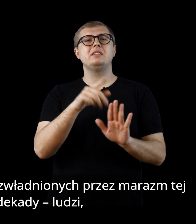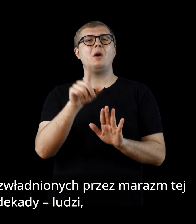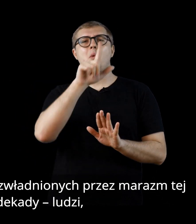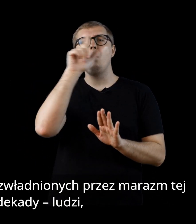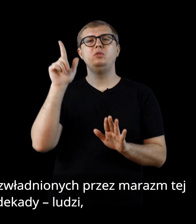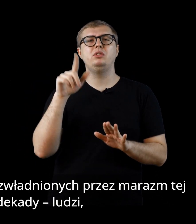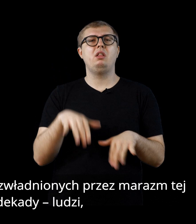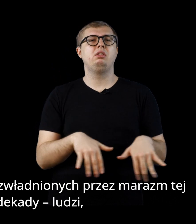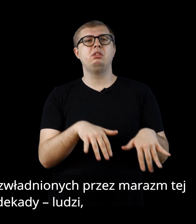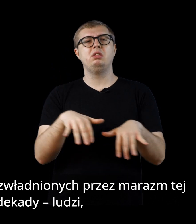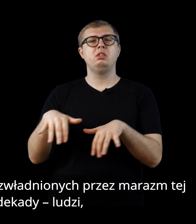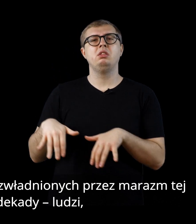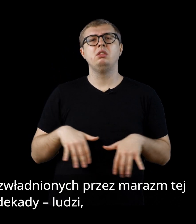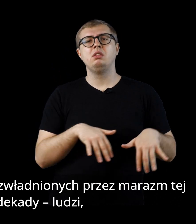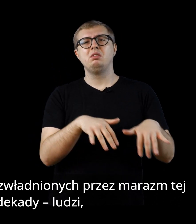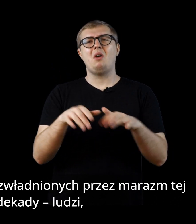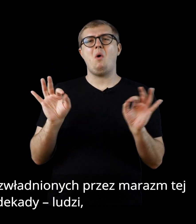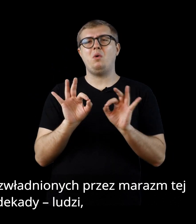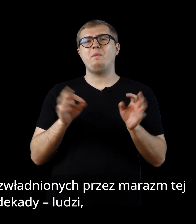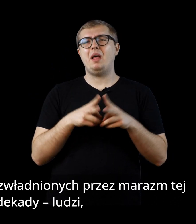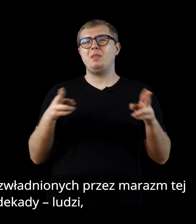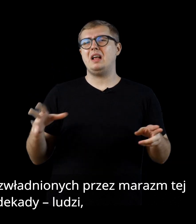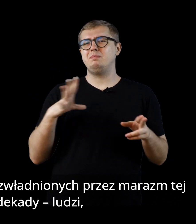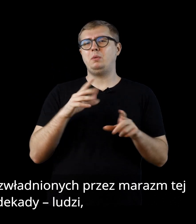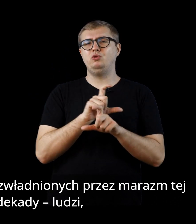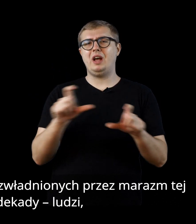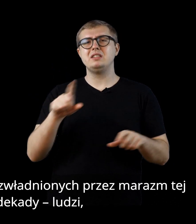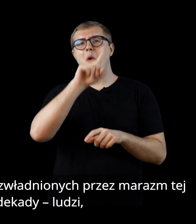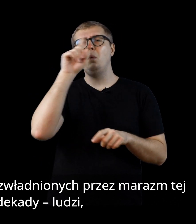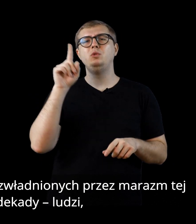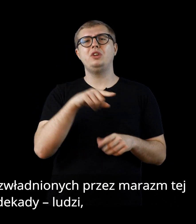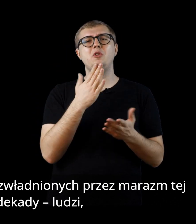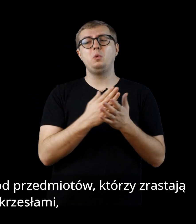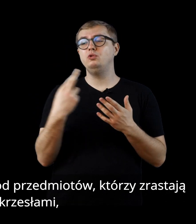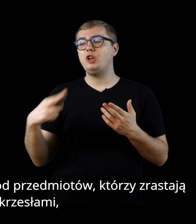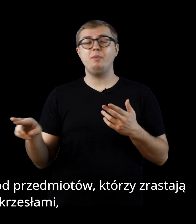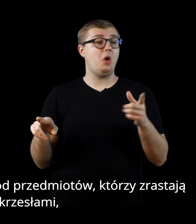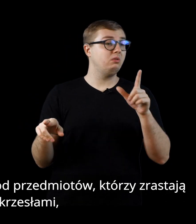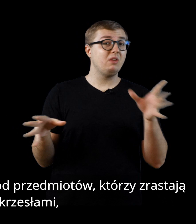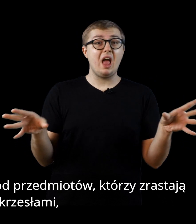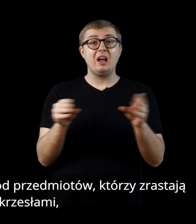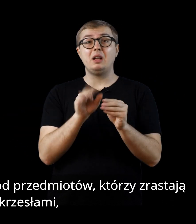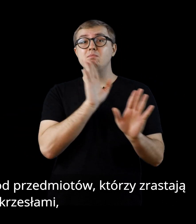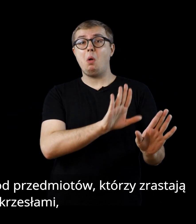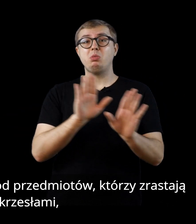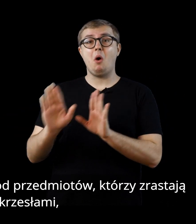Artysta ukazywał ludzi obezwładnionych przez marazm tej ponurej dekady. Ludzi, których niewiele już różni od